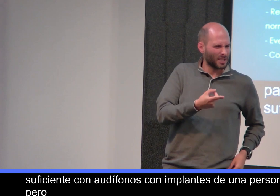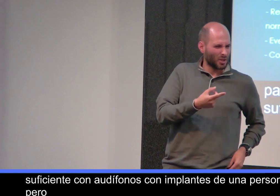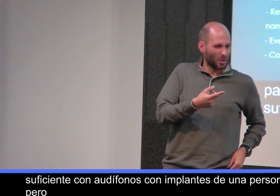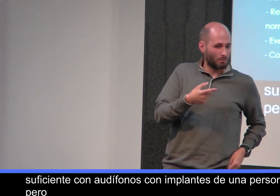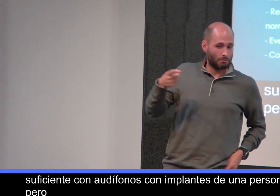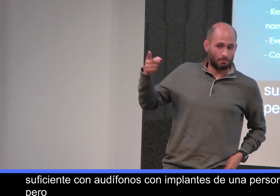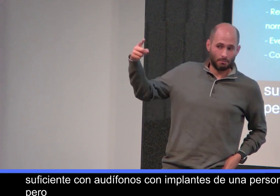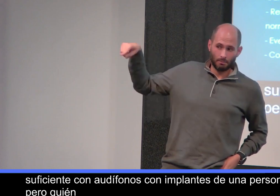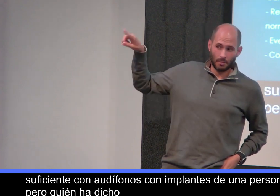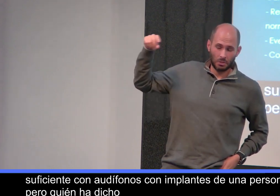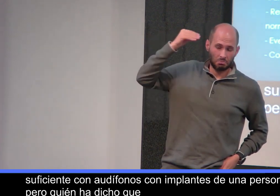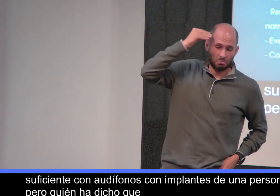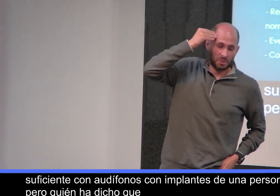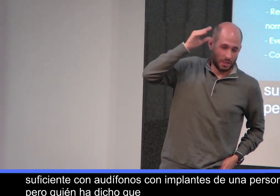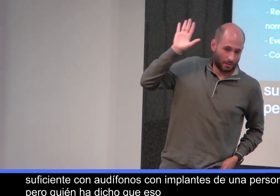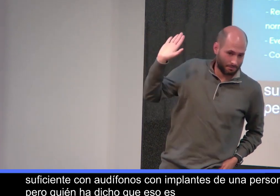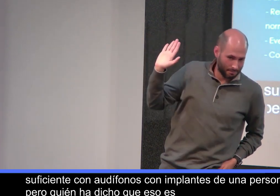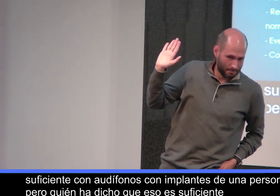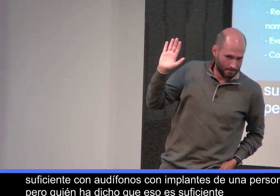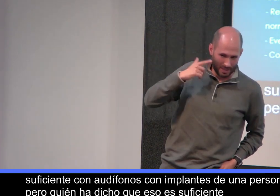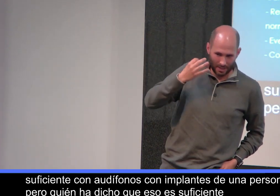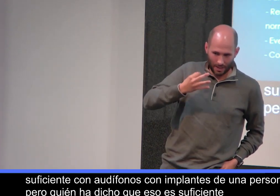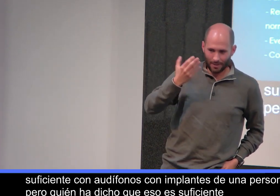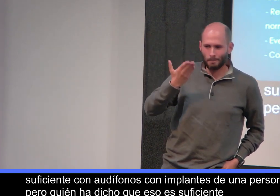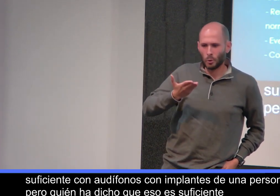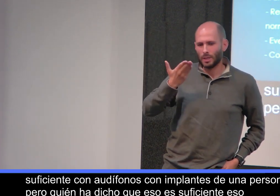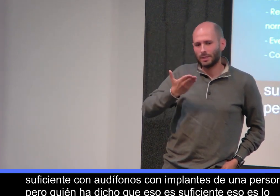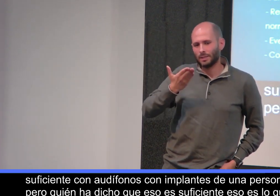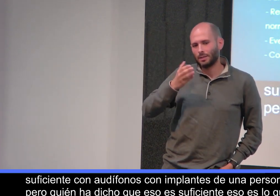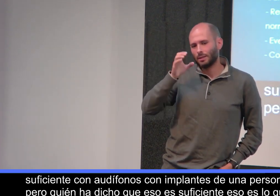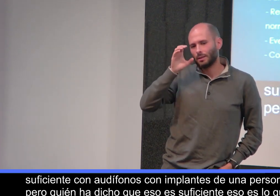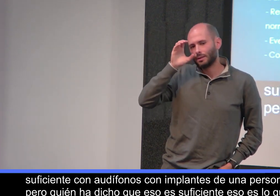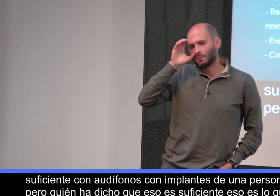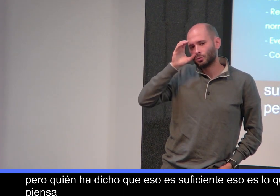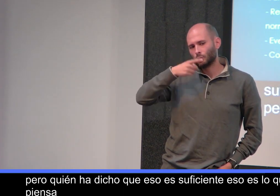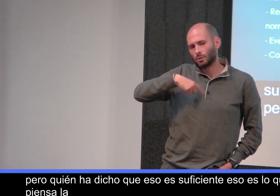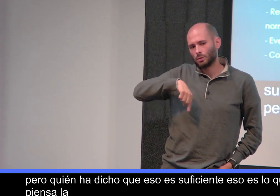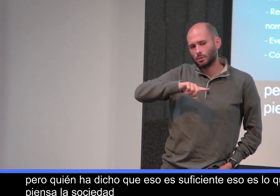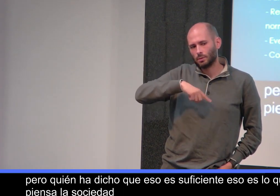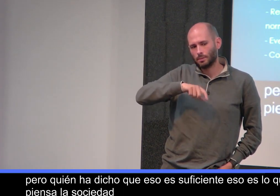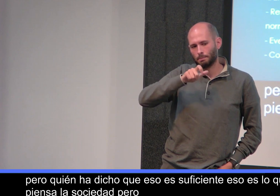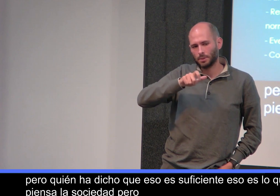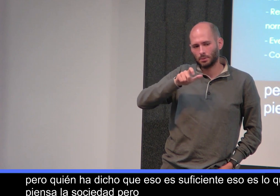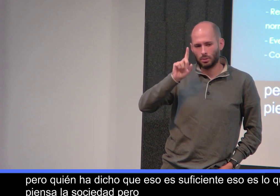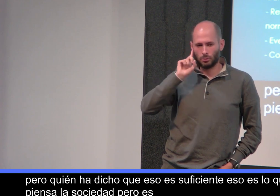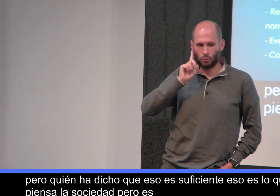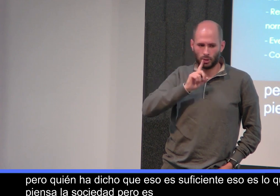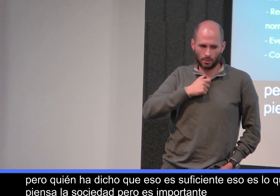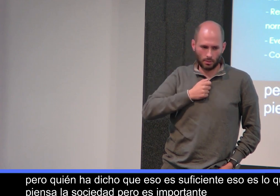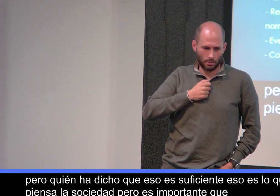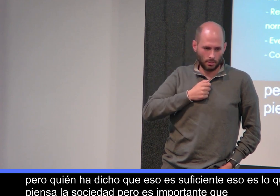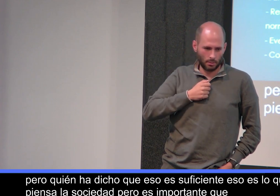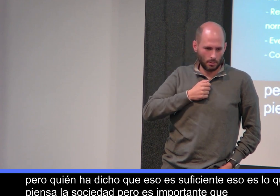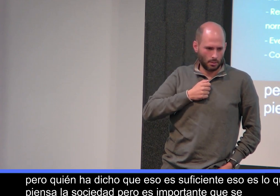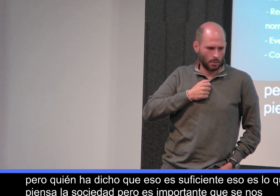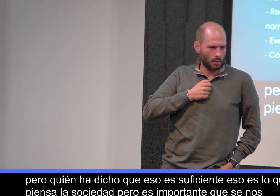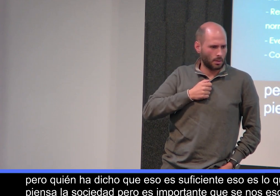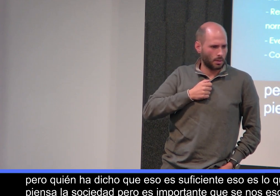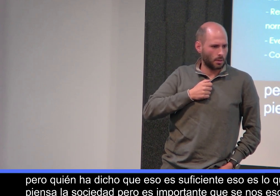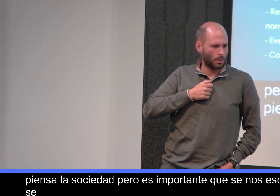dicho que eso es suficiente? Eso es lo que piensa la sociedad, pero es importante que se nos escuche, que se escuche a las personas